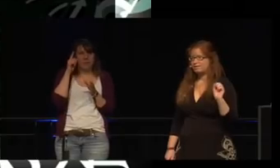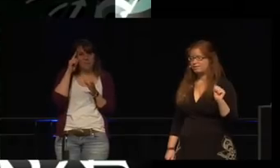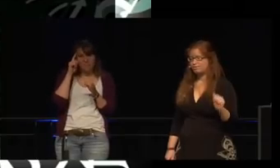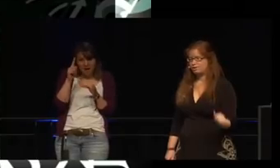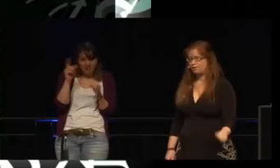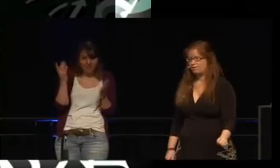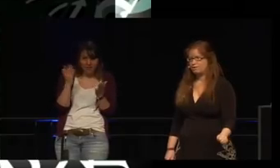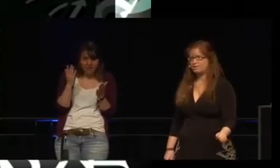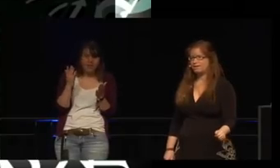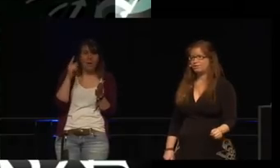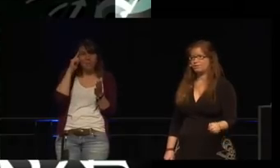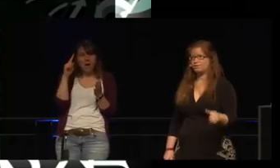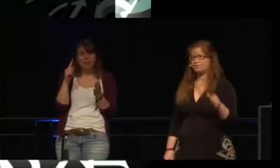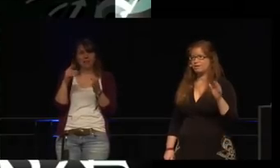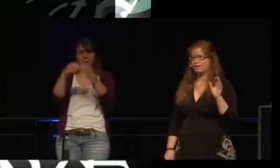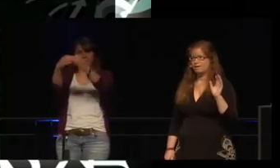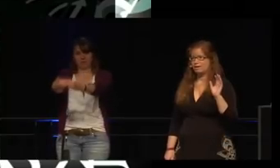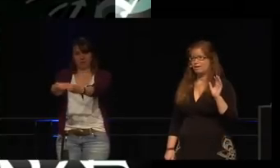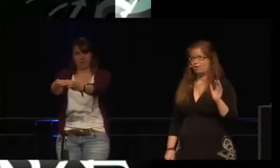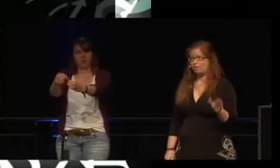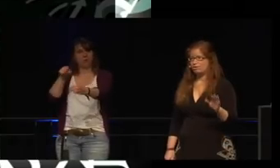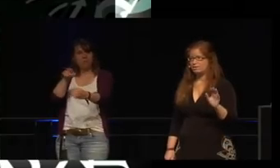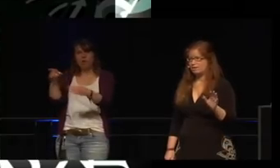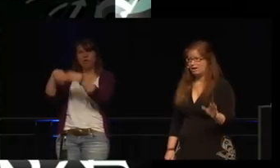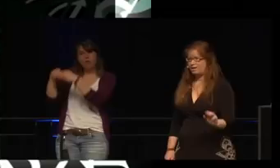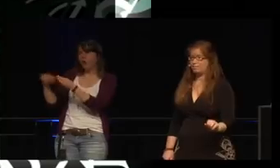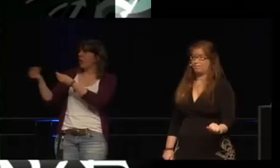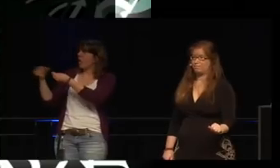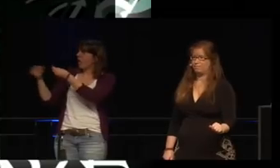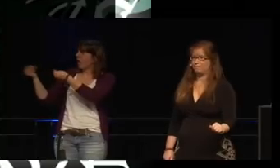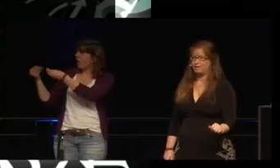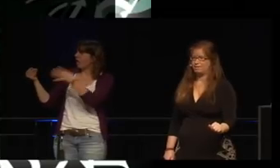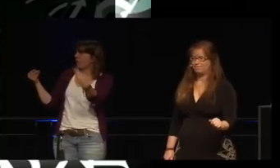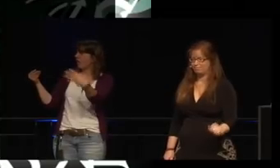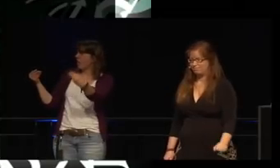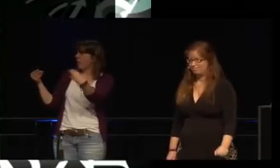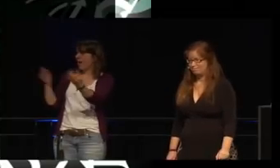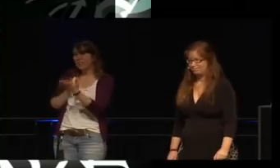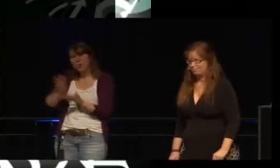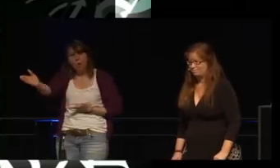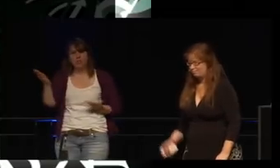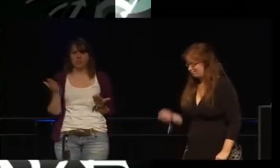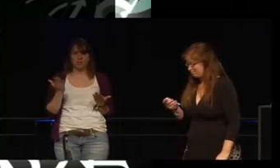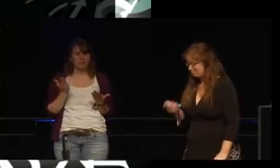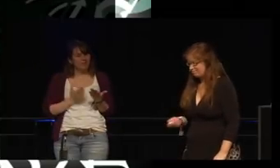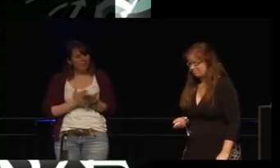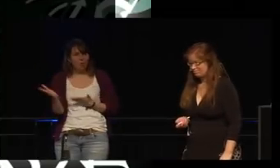Aber wenn ich sage, sie wurden gehackt, dass diese Devices 24 on 7 mitgeschnitten haben, alles,